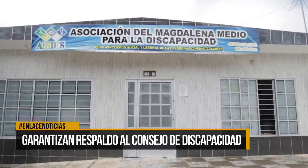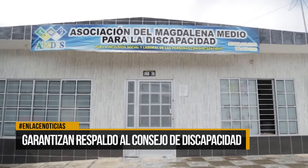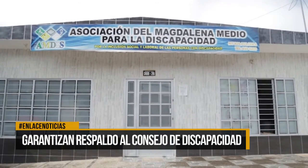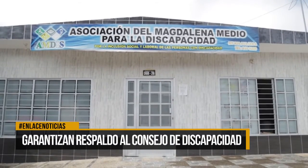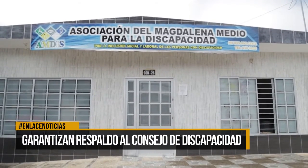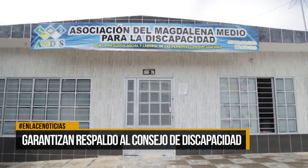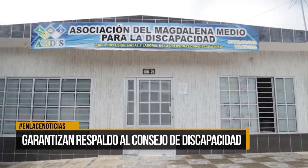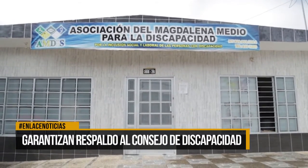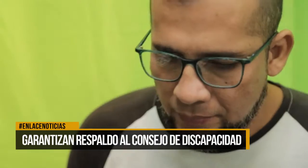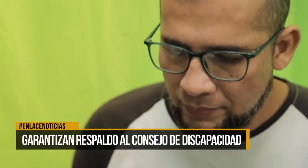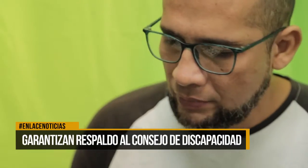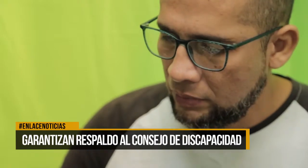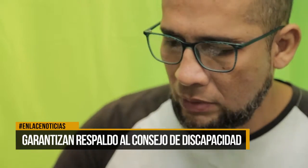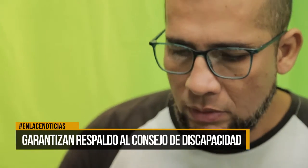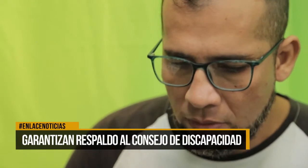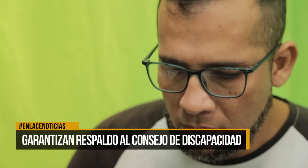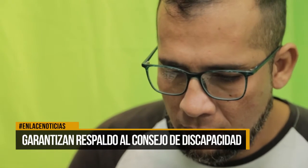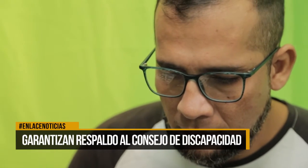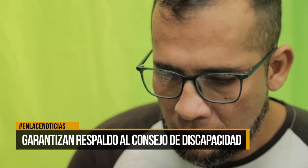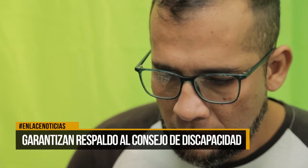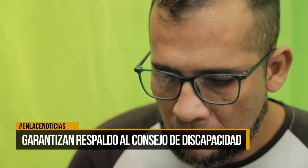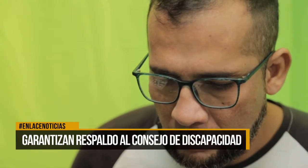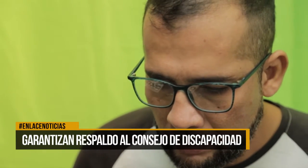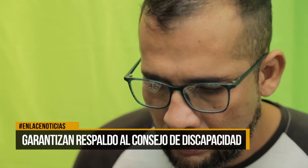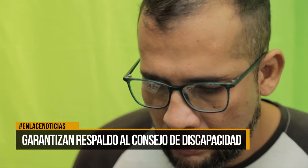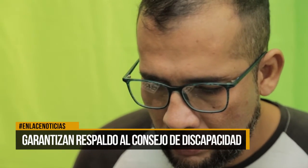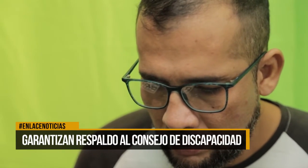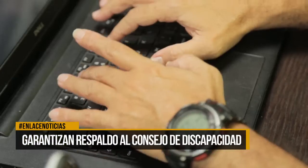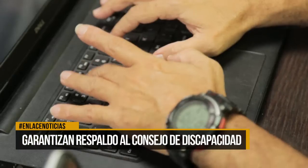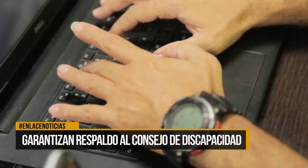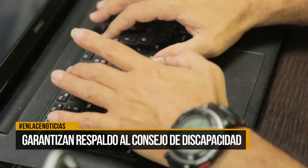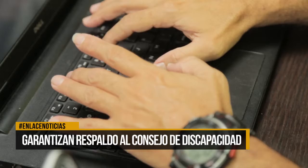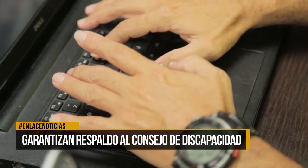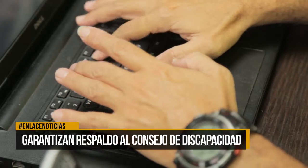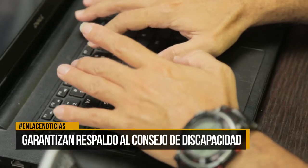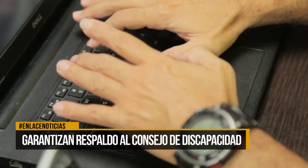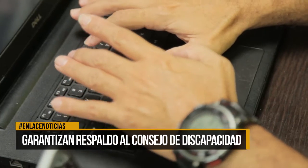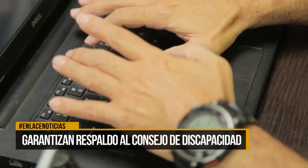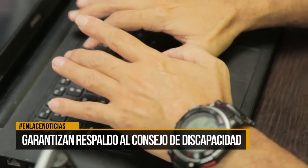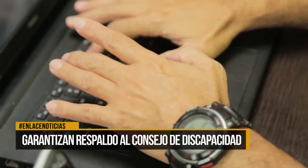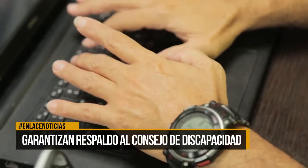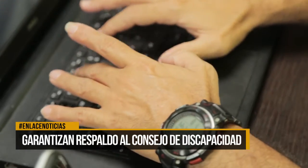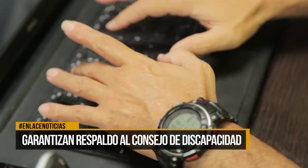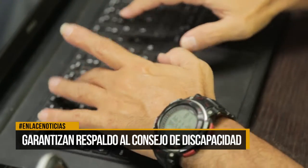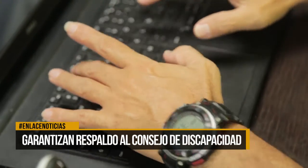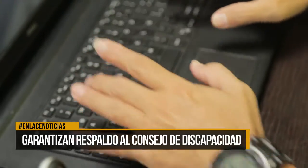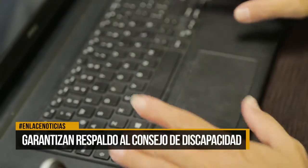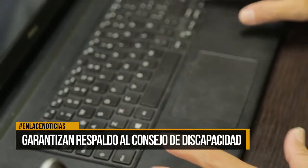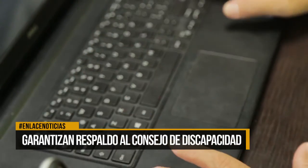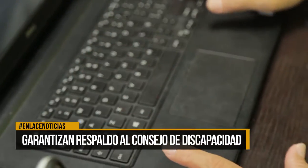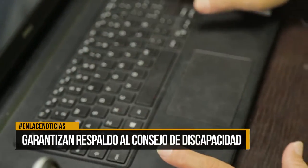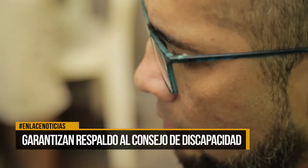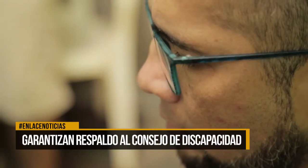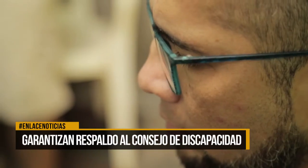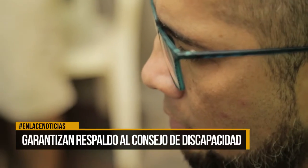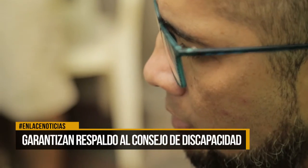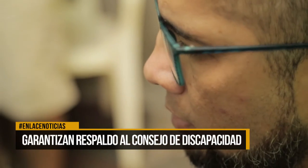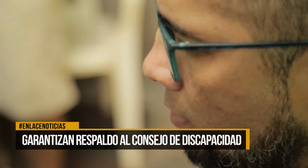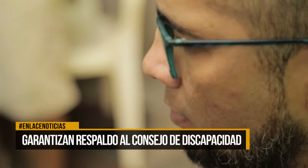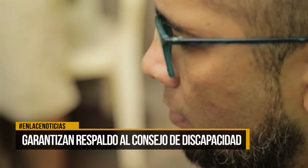maravillosas, que hoy requieren que se implemente una política pública que viene desde el año 2017 y que aún está